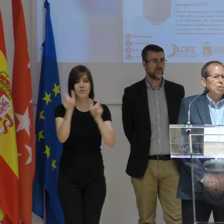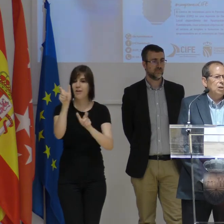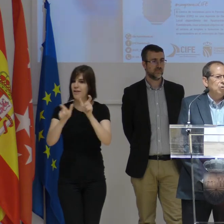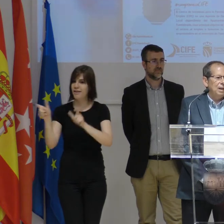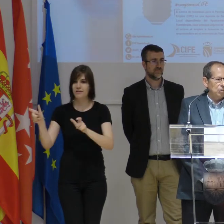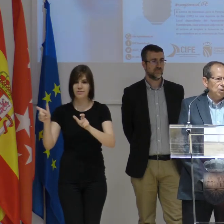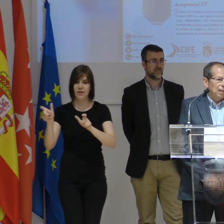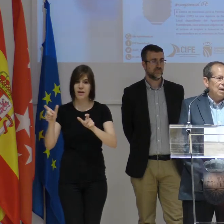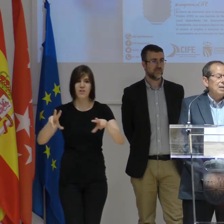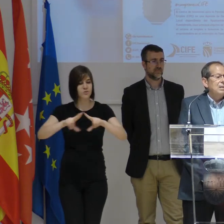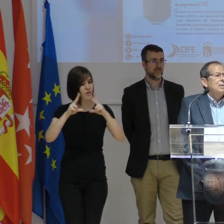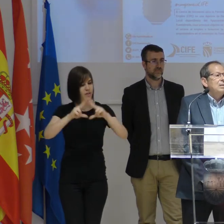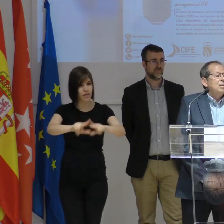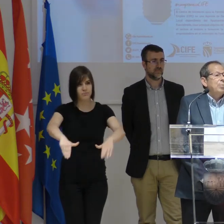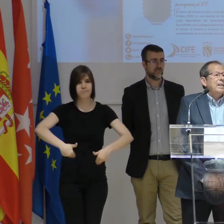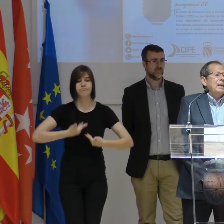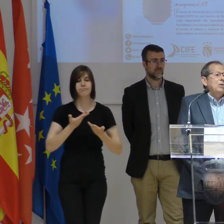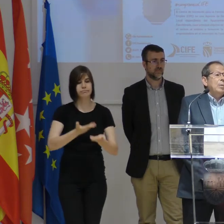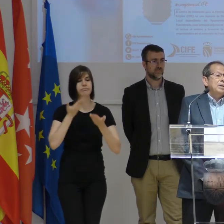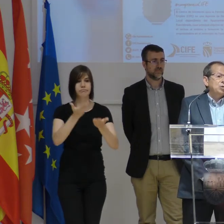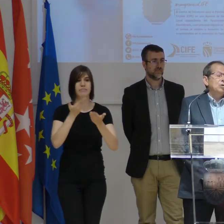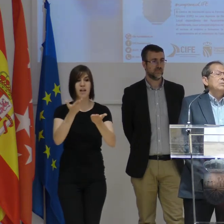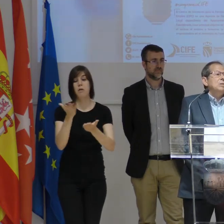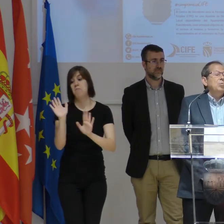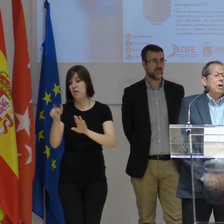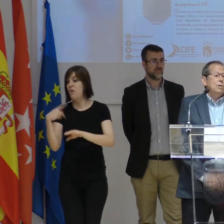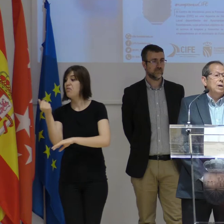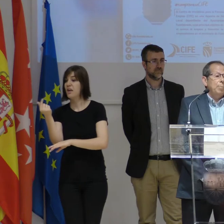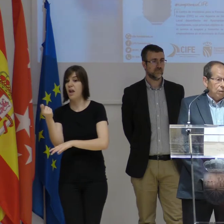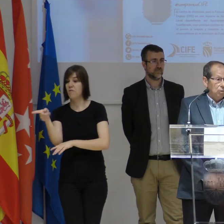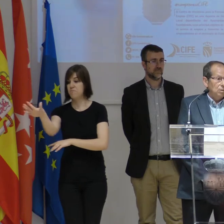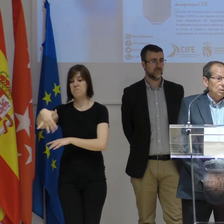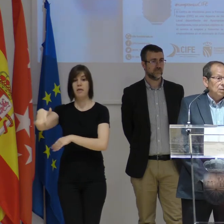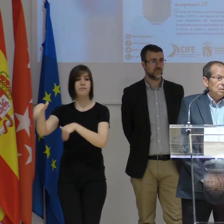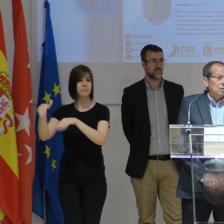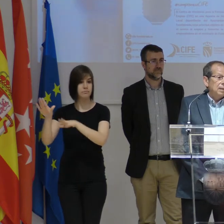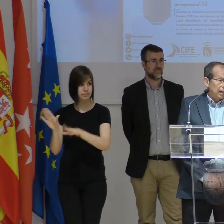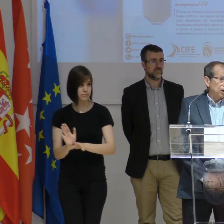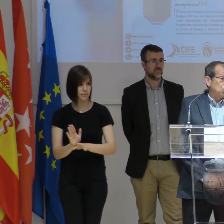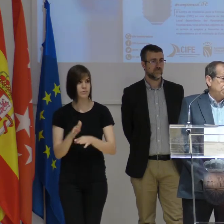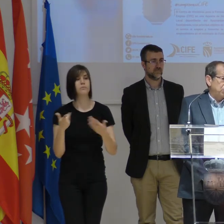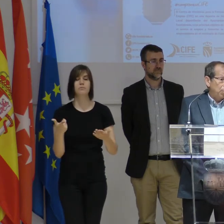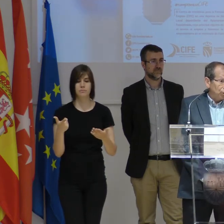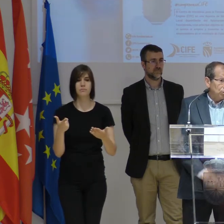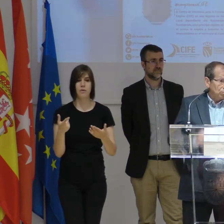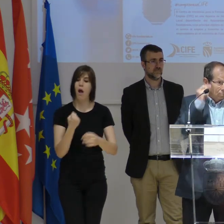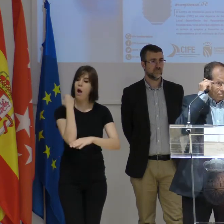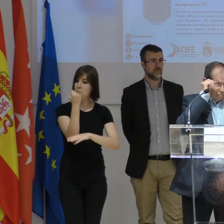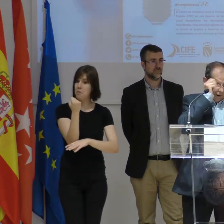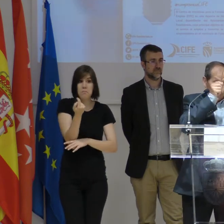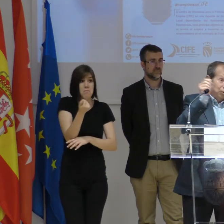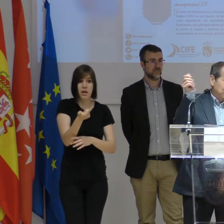podrían contribuir a la sociedad en de darle una pensión y buscarle un espacio, darle un pequeño apoyo,